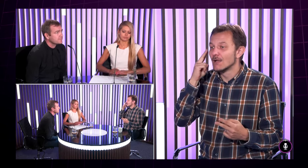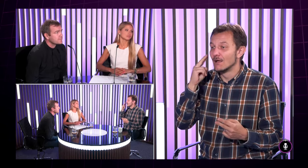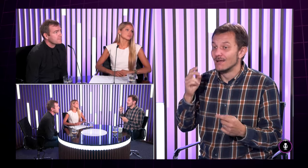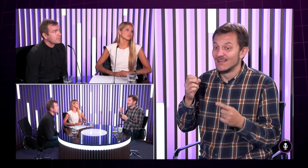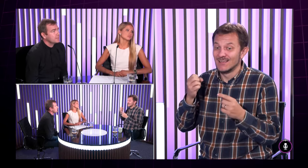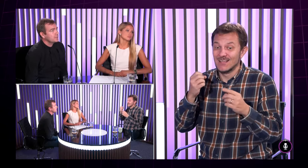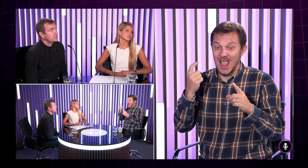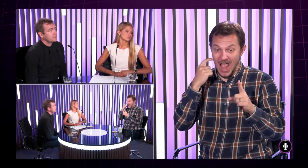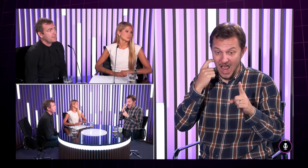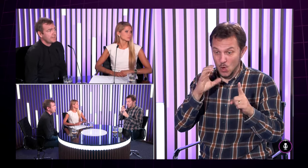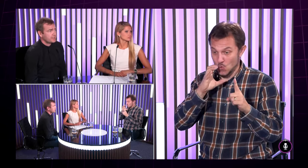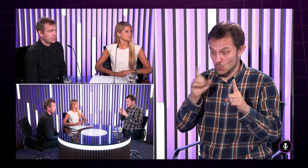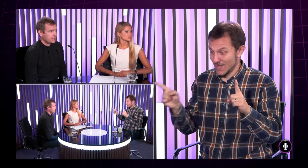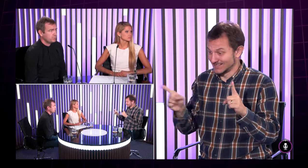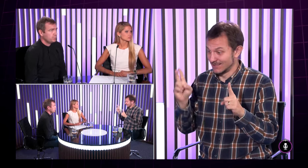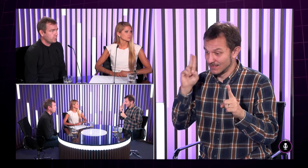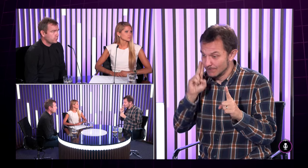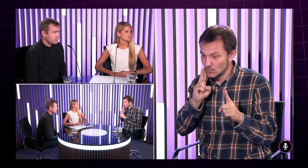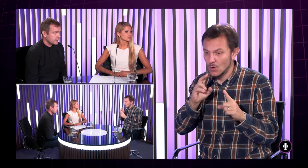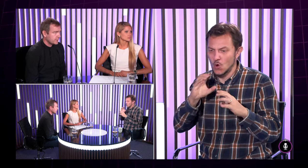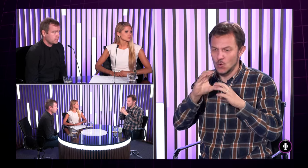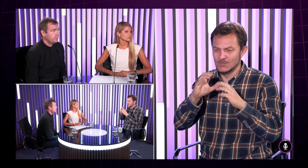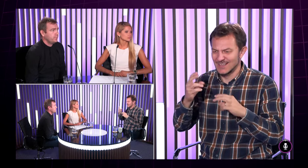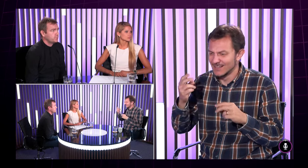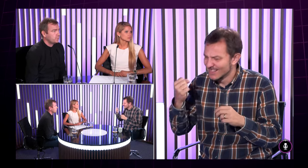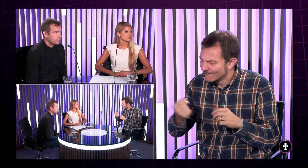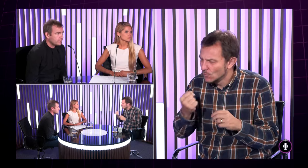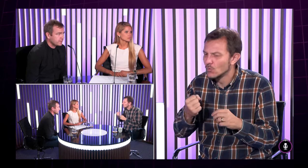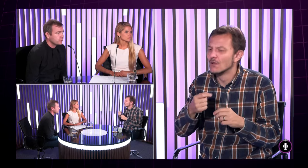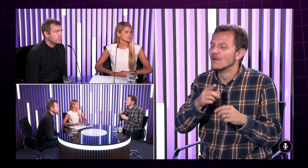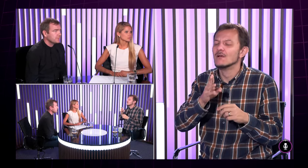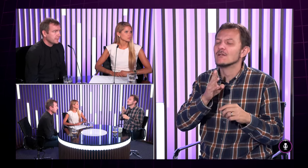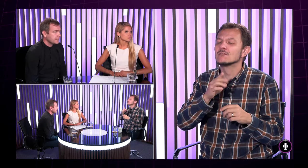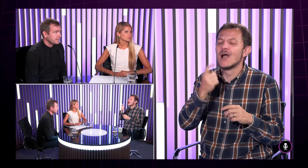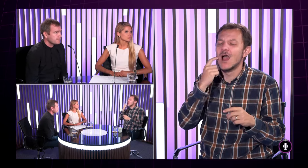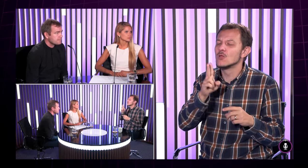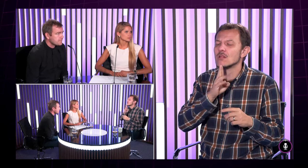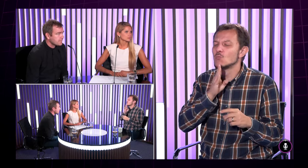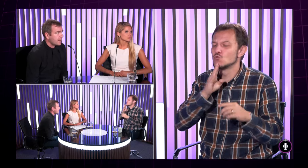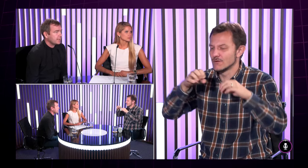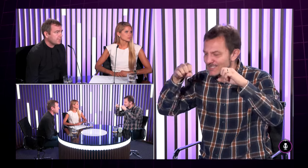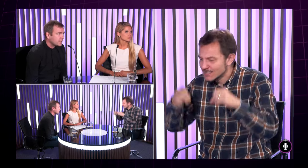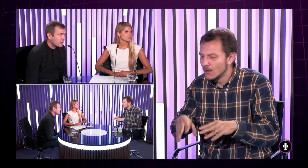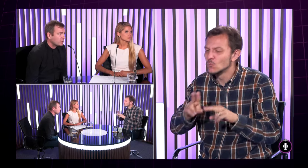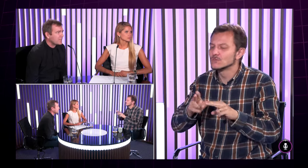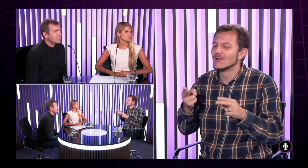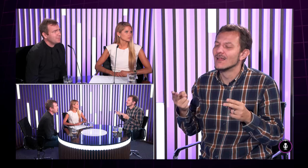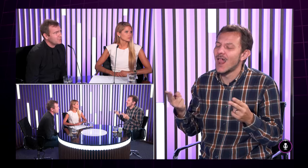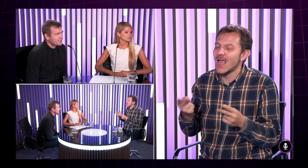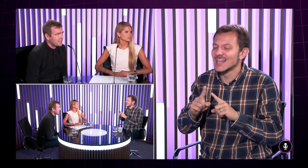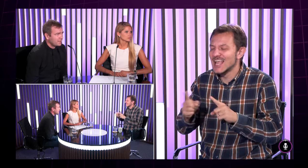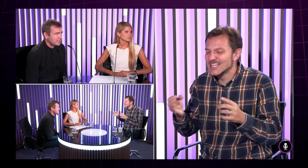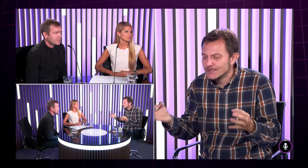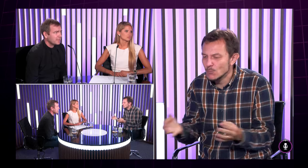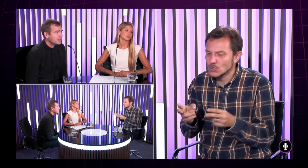prájem to znamená že keď sú počujúci a chcú komunikovať s nepočujúcimi a nefunguje tá komunikácia